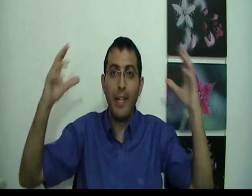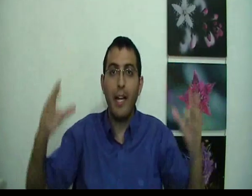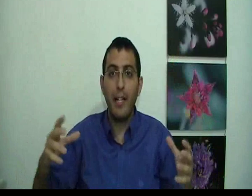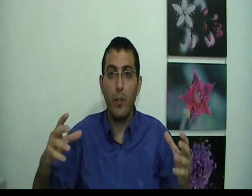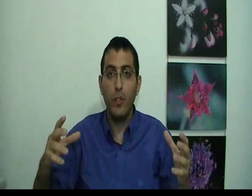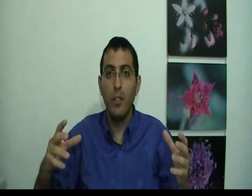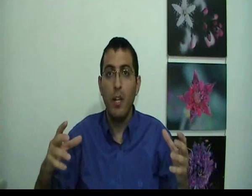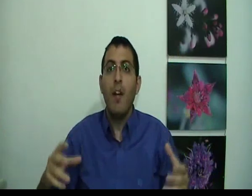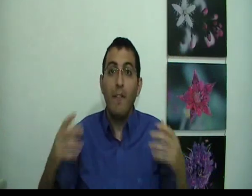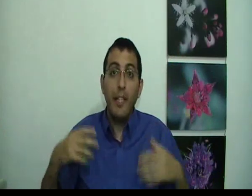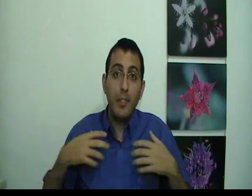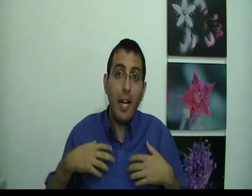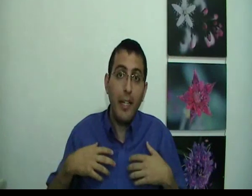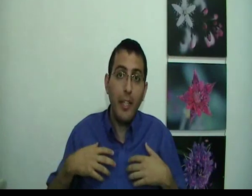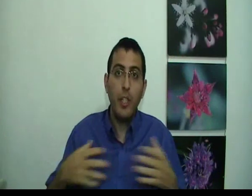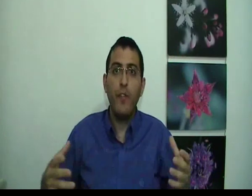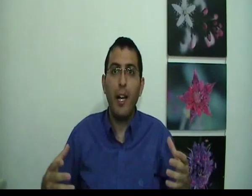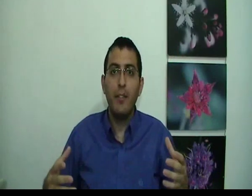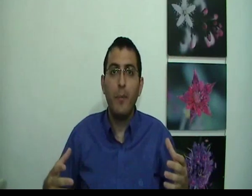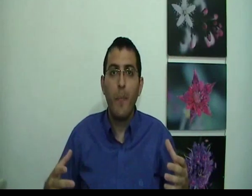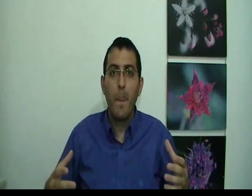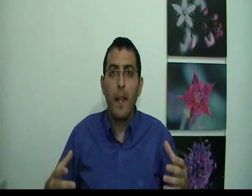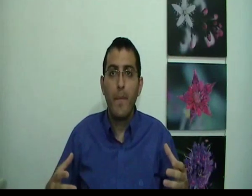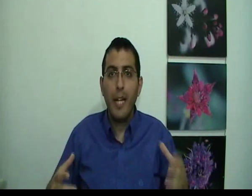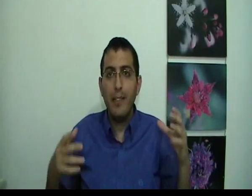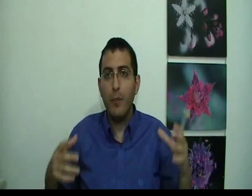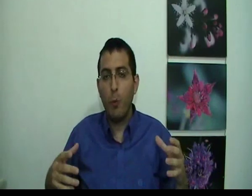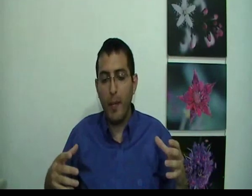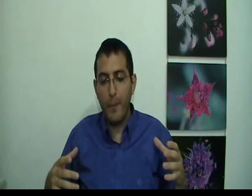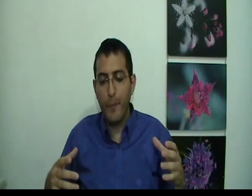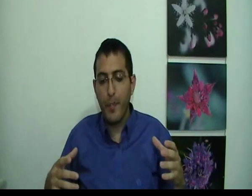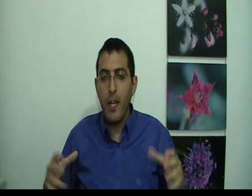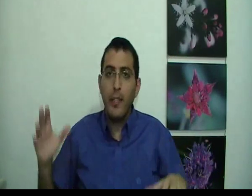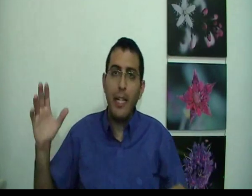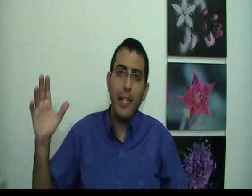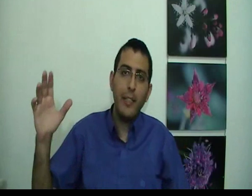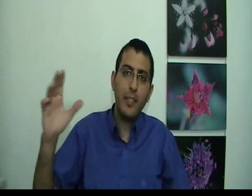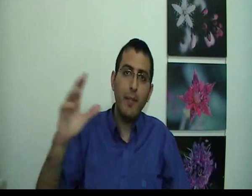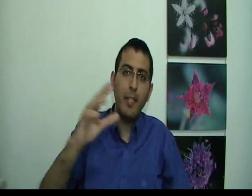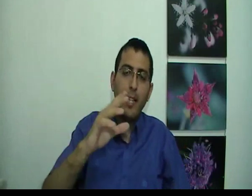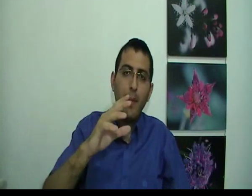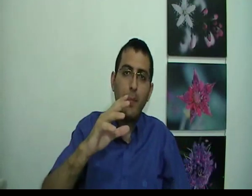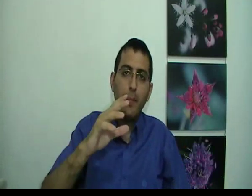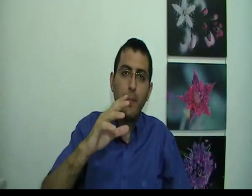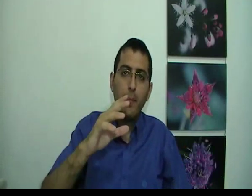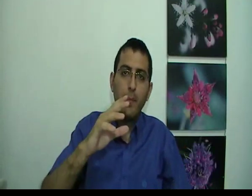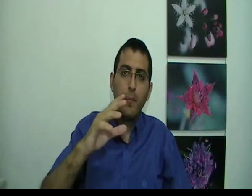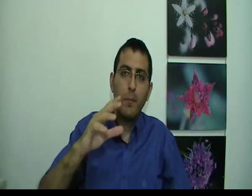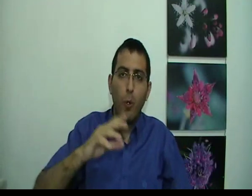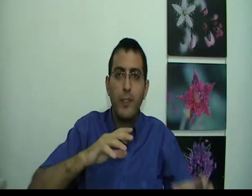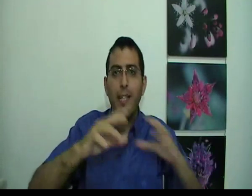העליון ויש את העני שנפרד אני אתן דוגמה נניח להגיד שעכשיו בן אדם עושה